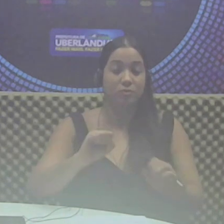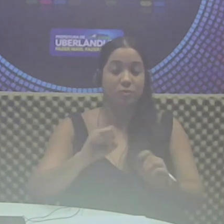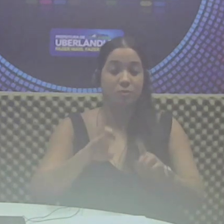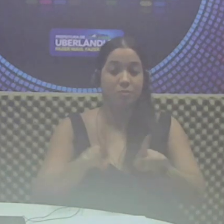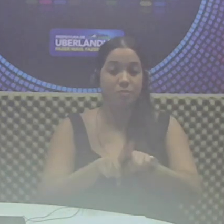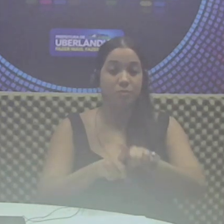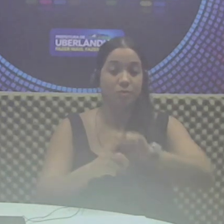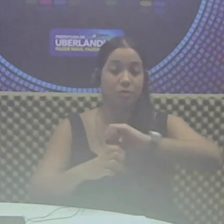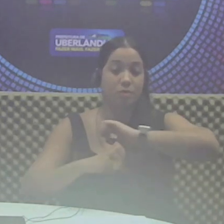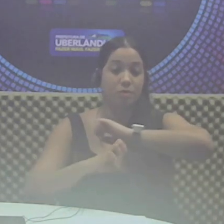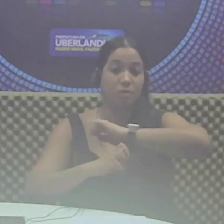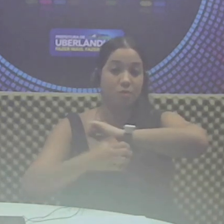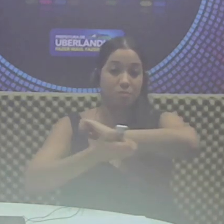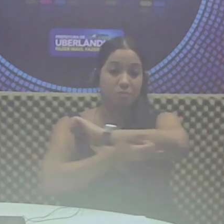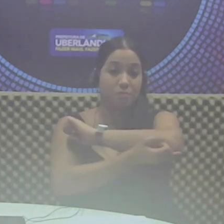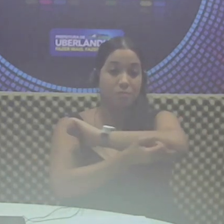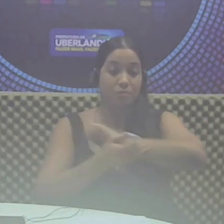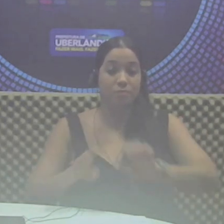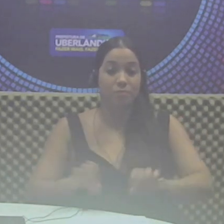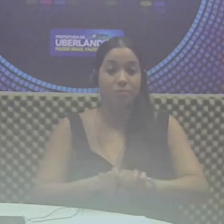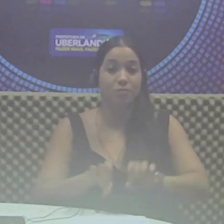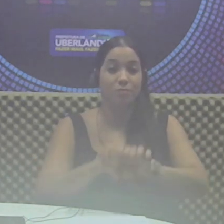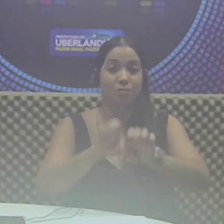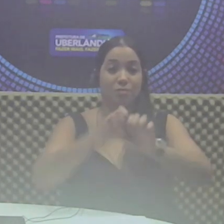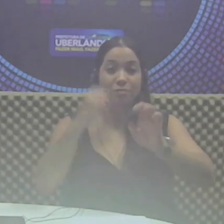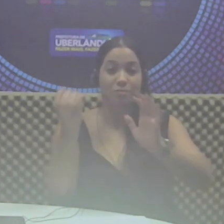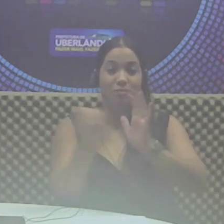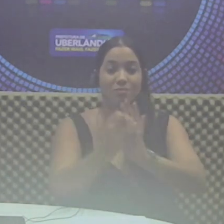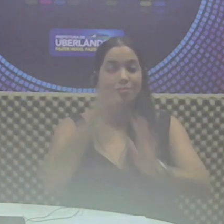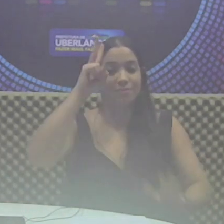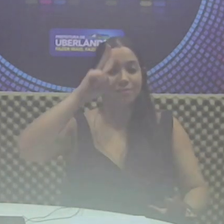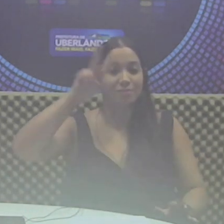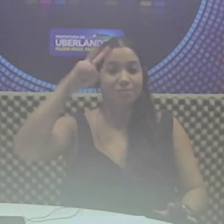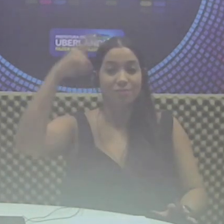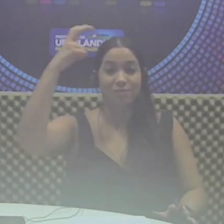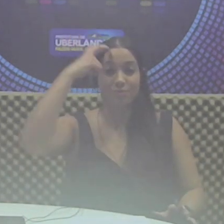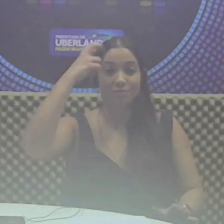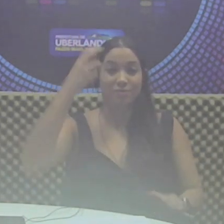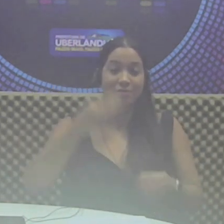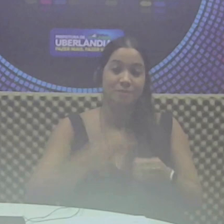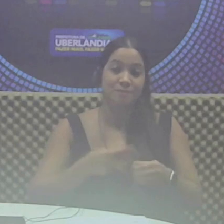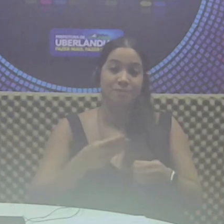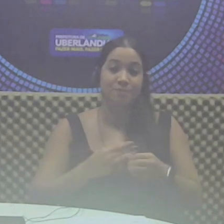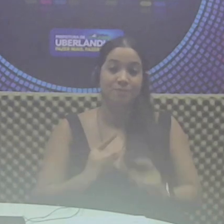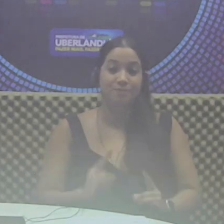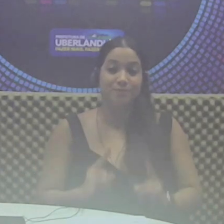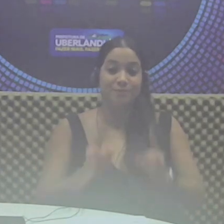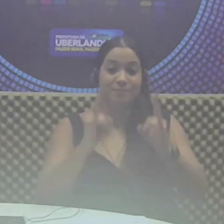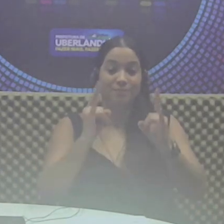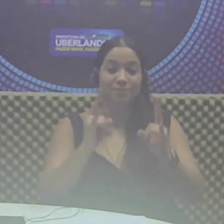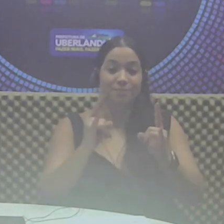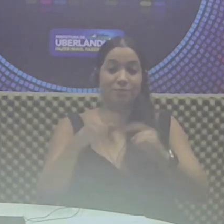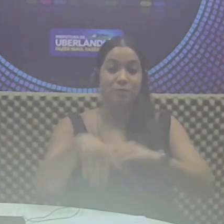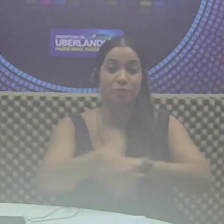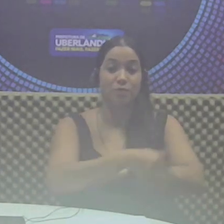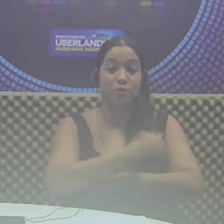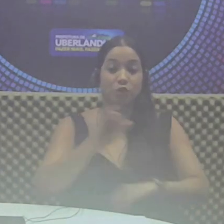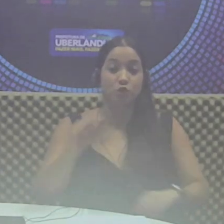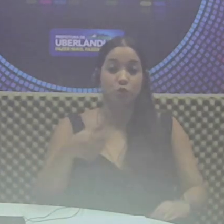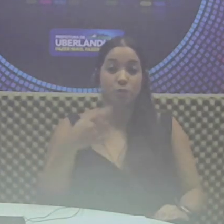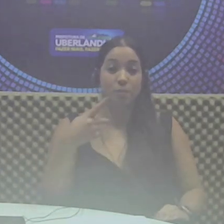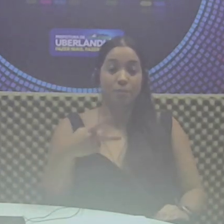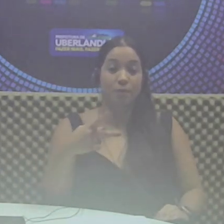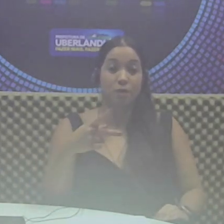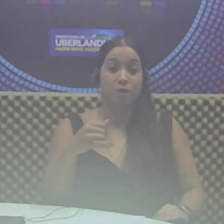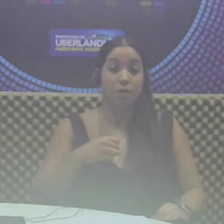Tombado como patrimônio histórico e cultural do município, o prédio da Avenida João Pinheiro, que é datado